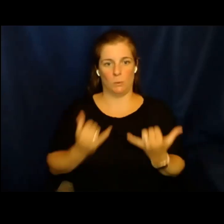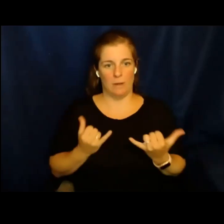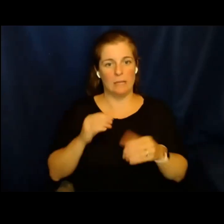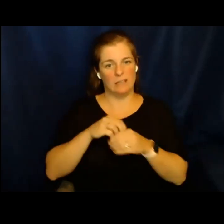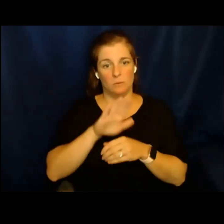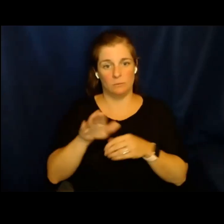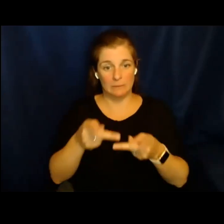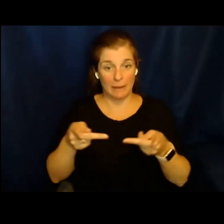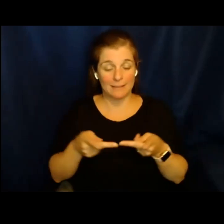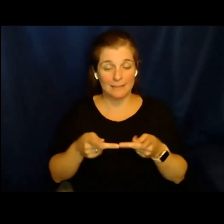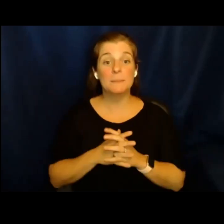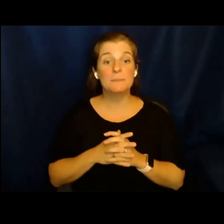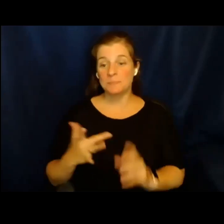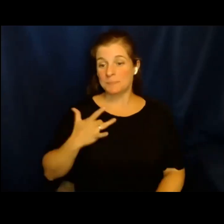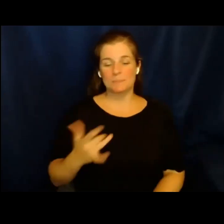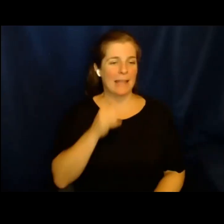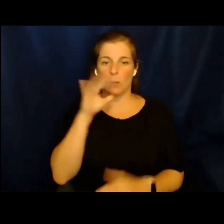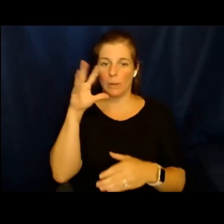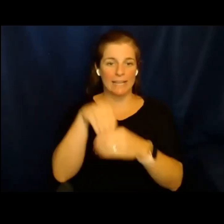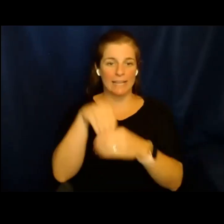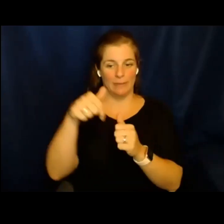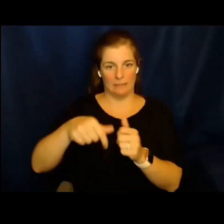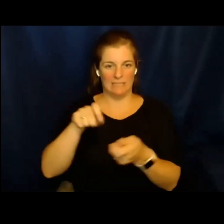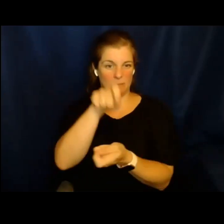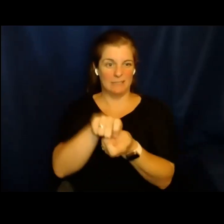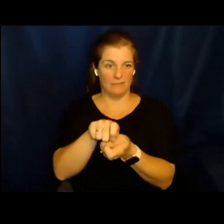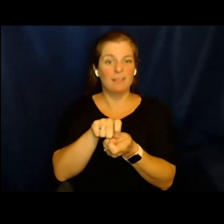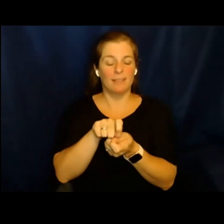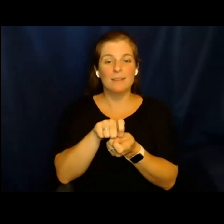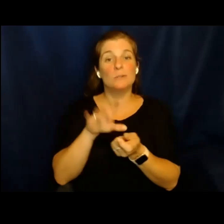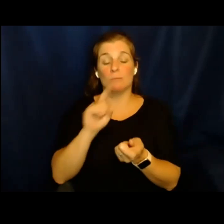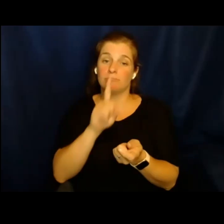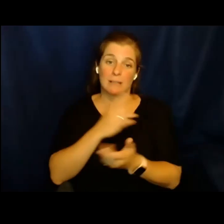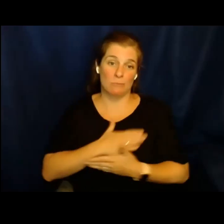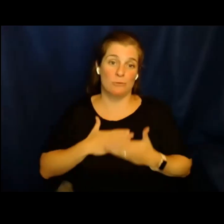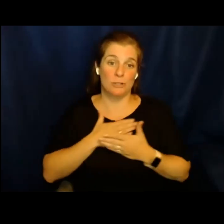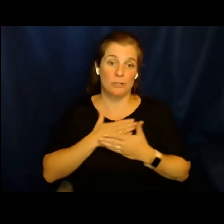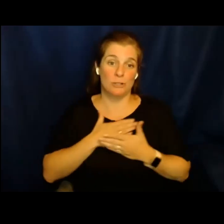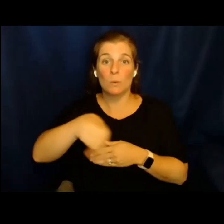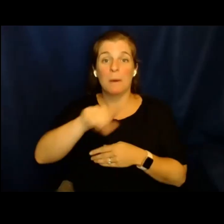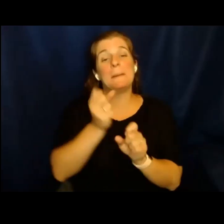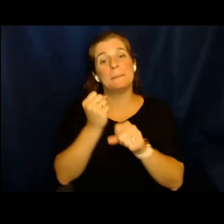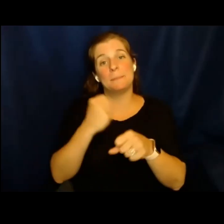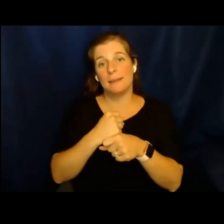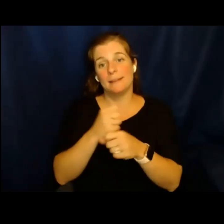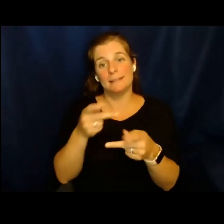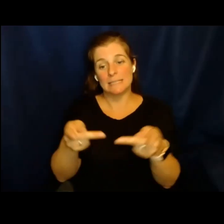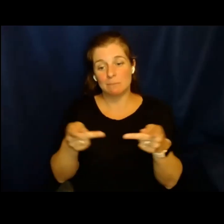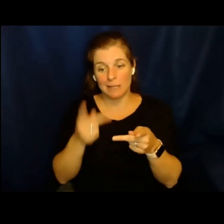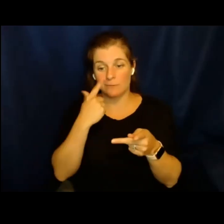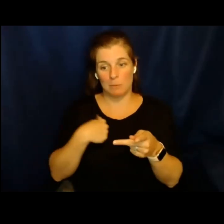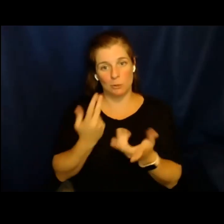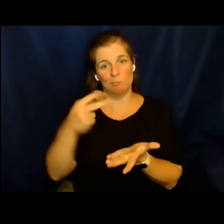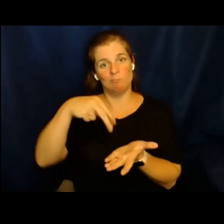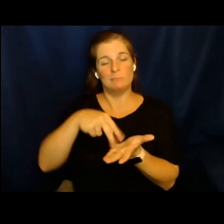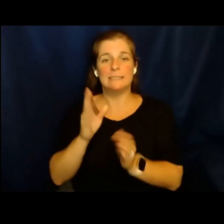a esta base. Yo normalmente no me involucro en este tipo de actividades. que verdaderamente agradezco que